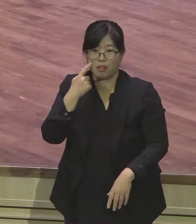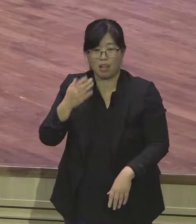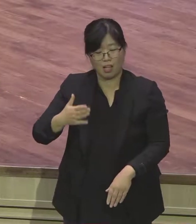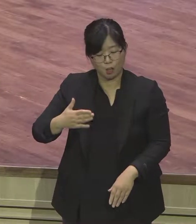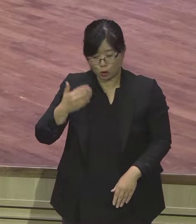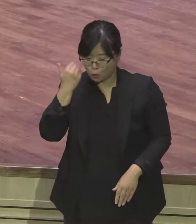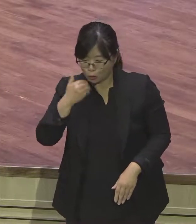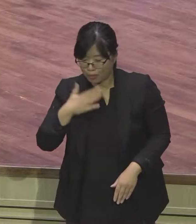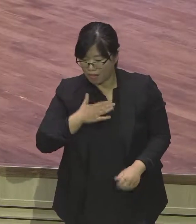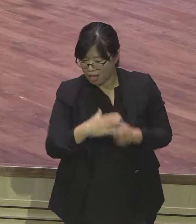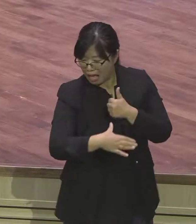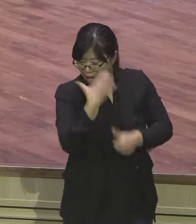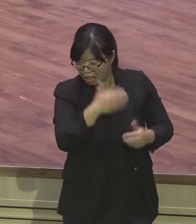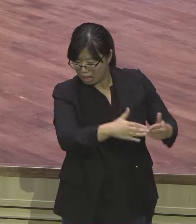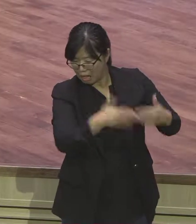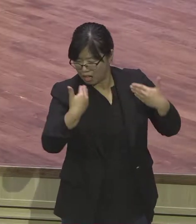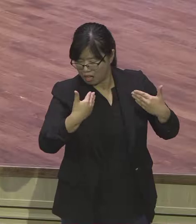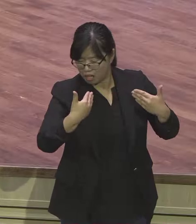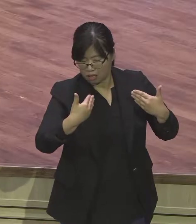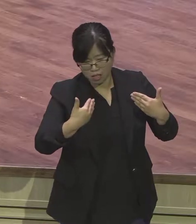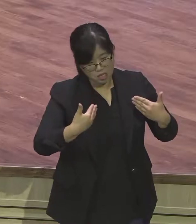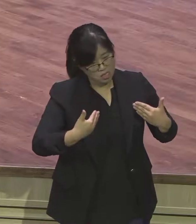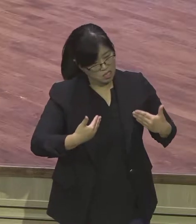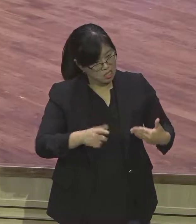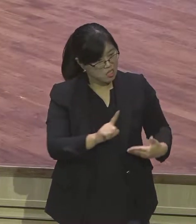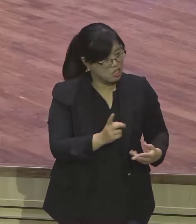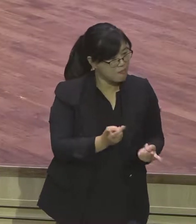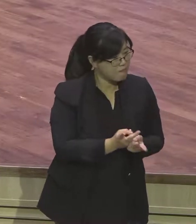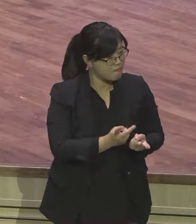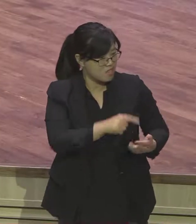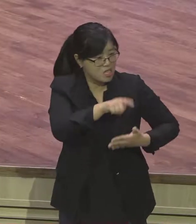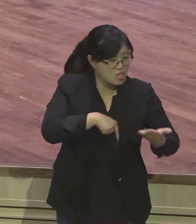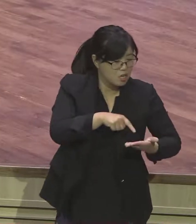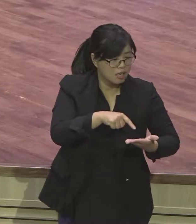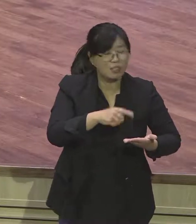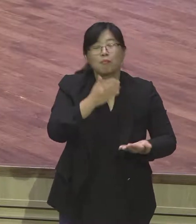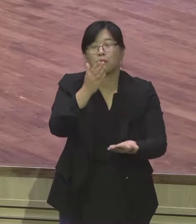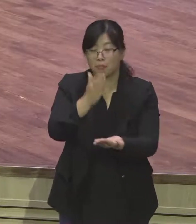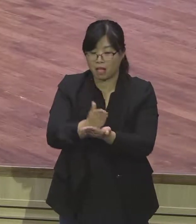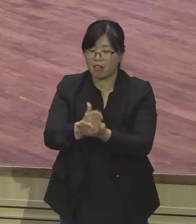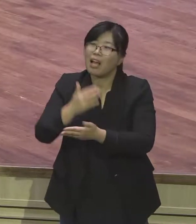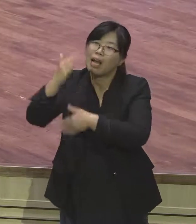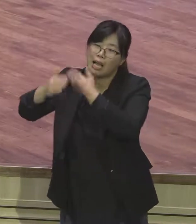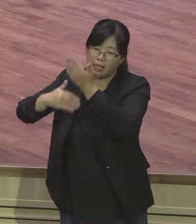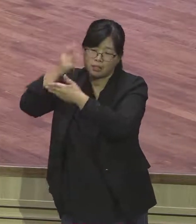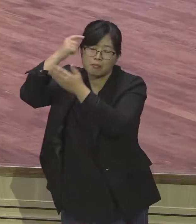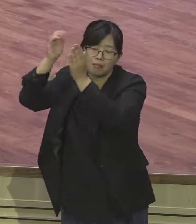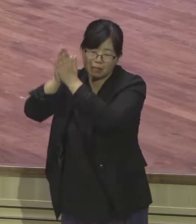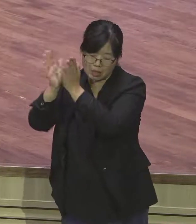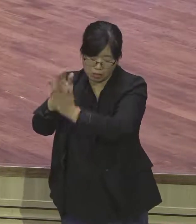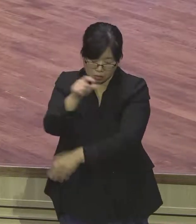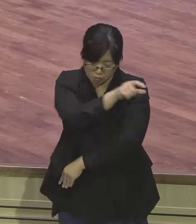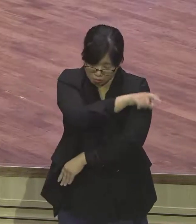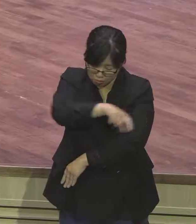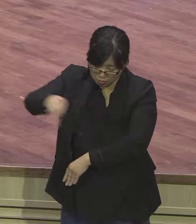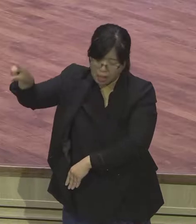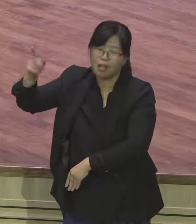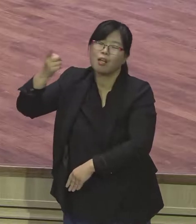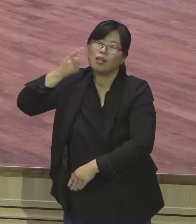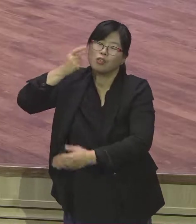그러잖아요 전도하는 과정 중에서 30년 동안 전도 하는데 방해하고 전도 하는데 그렇게 손에 입힌 인간들은 하나님이 다